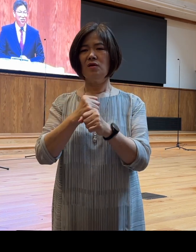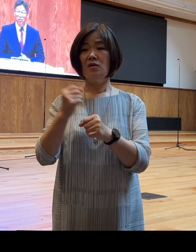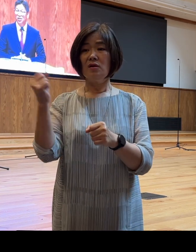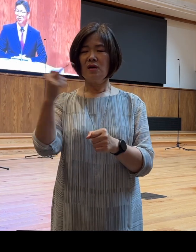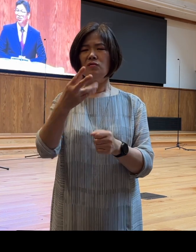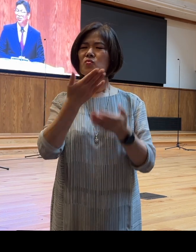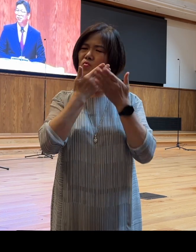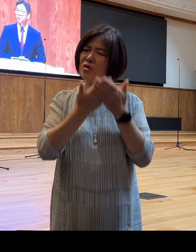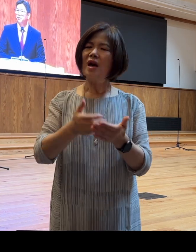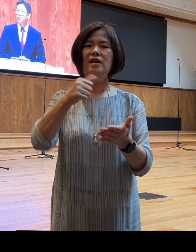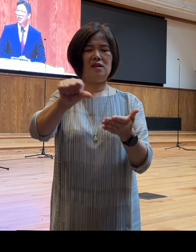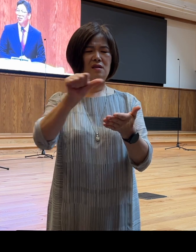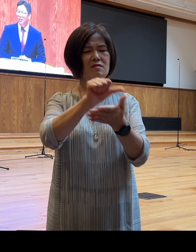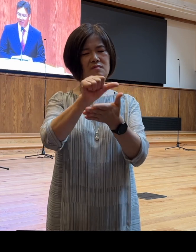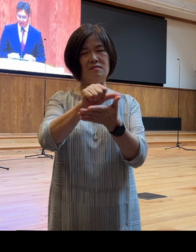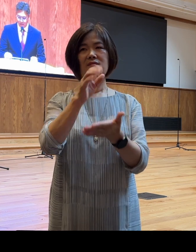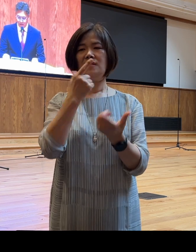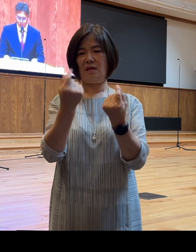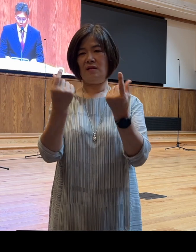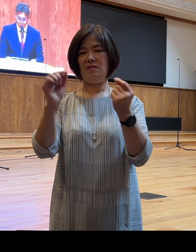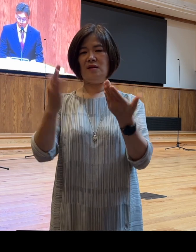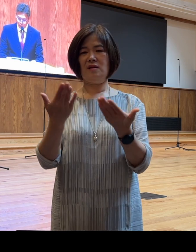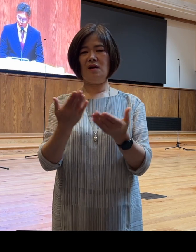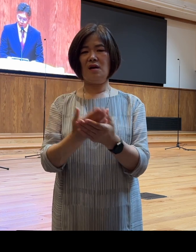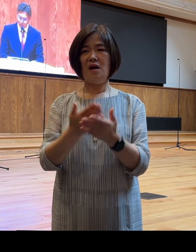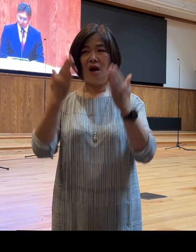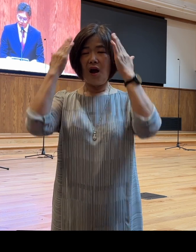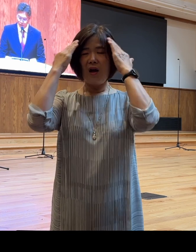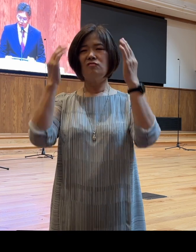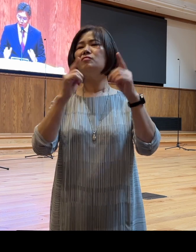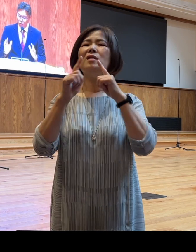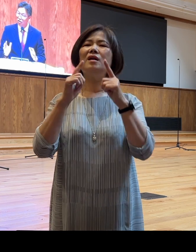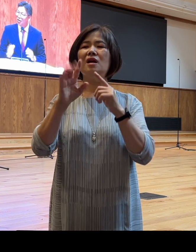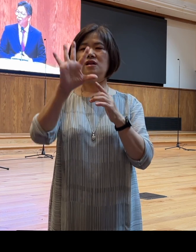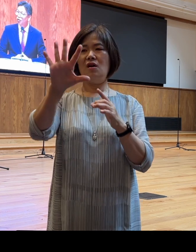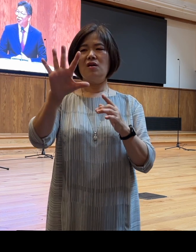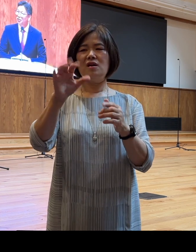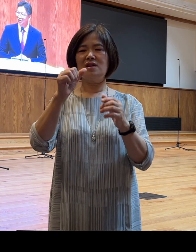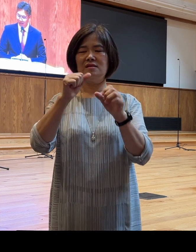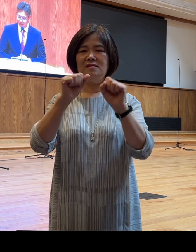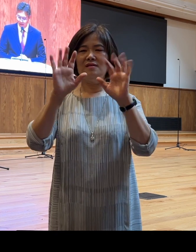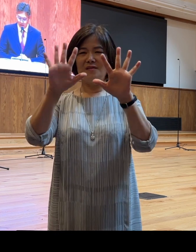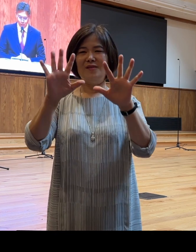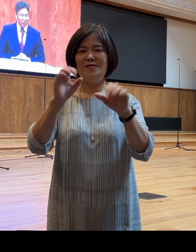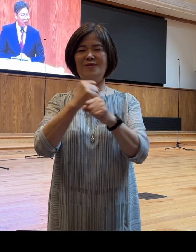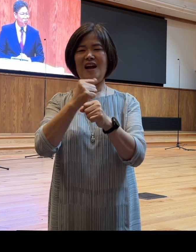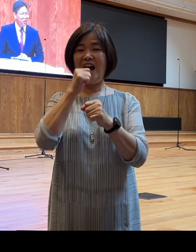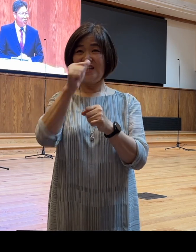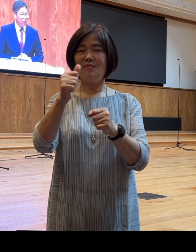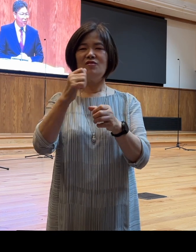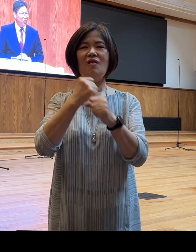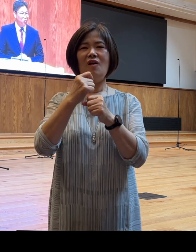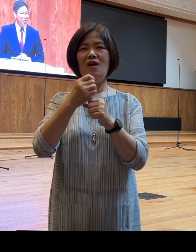않죠 한국 속담이 어떤 속담이 있죠? 열 손가락 깨물어 아프지 않은 손가락이 없다라고 얘기합니다